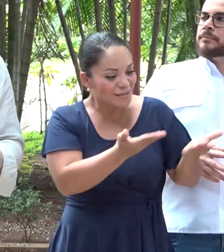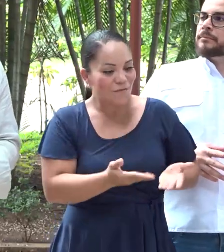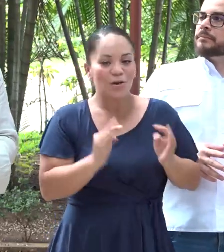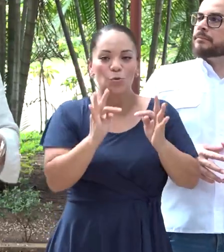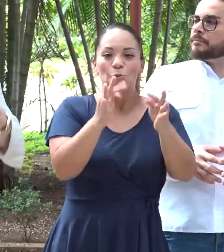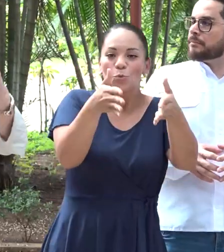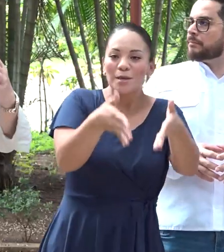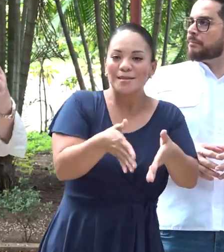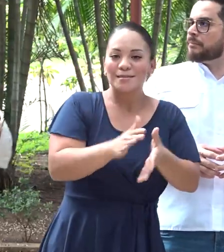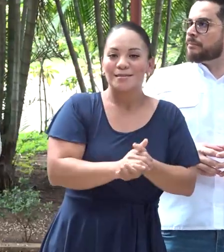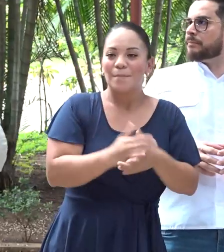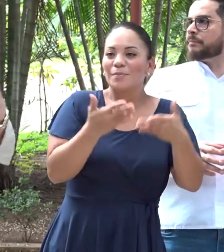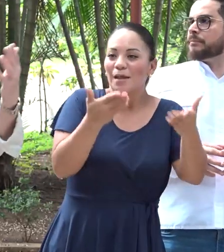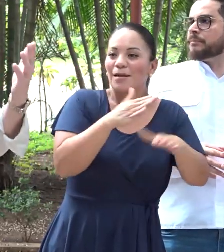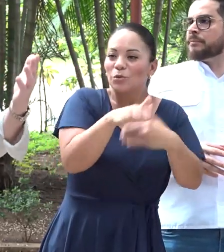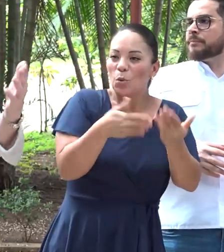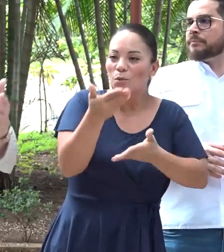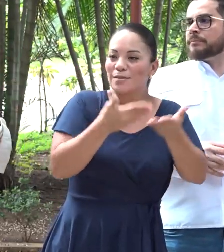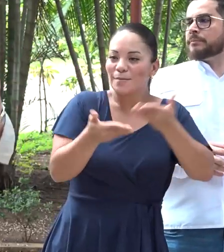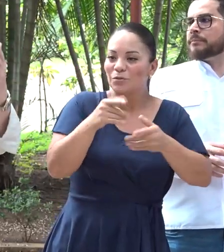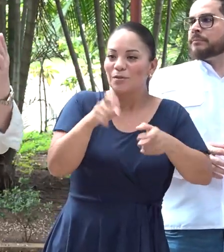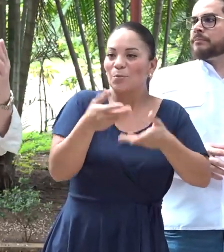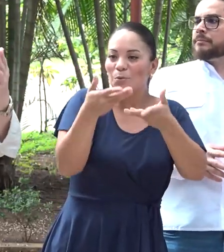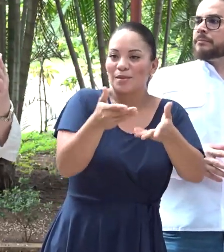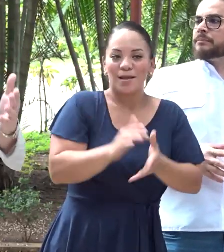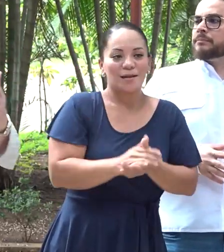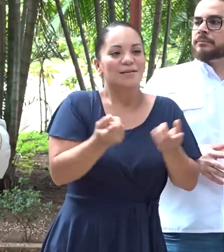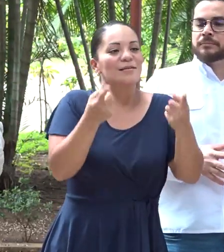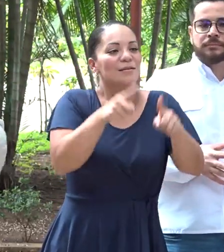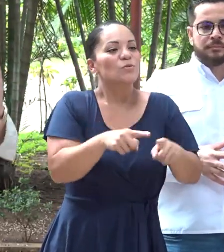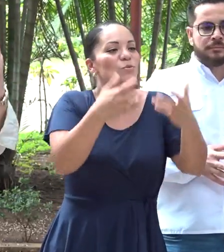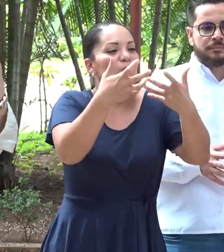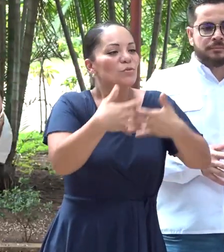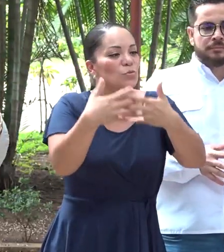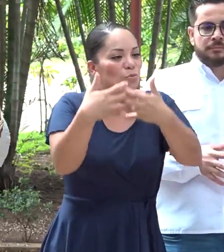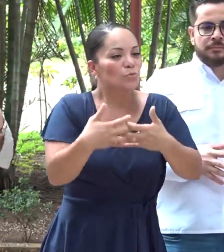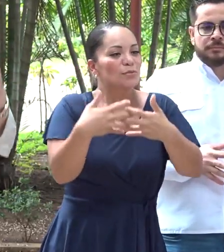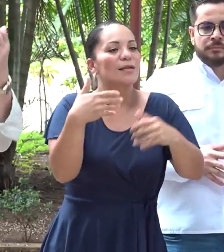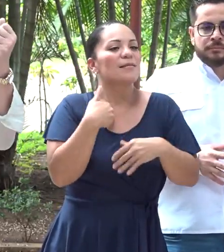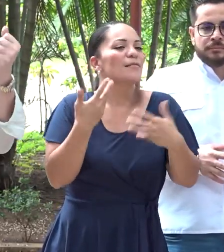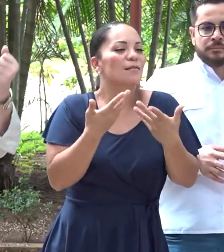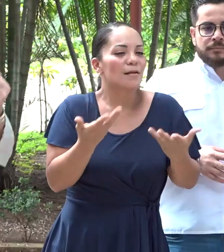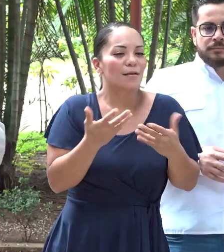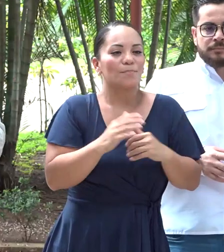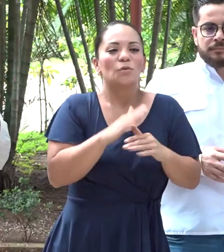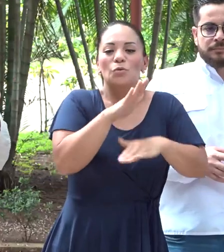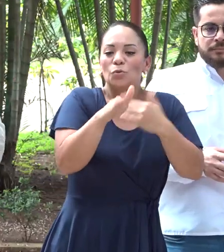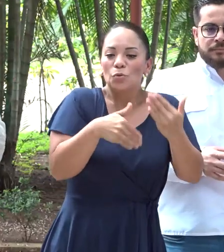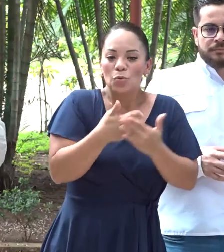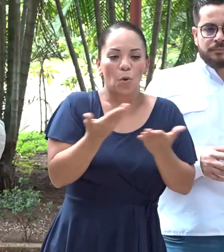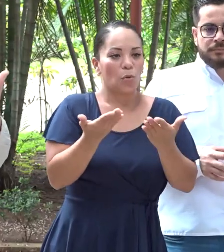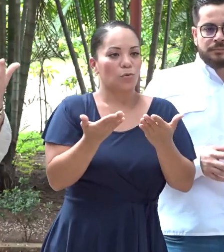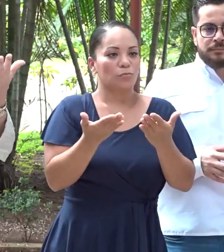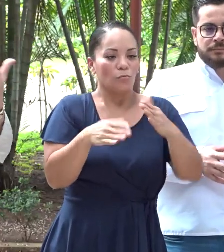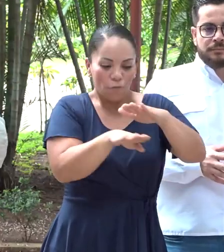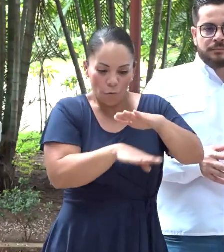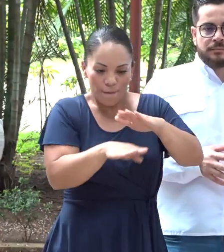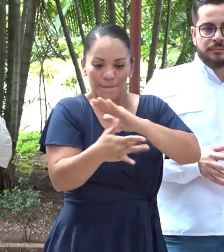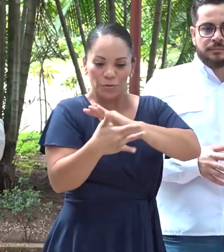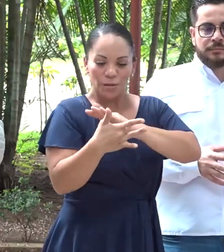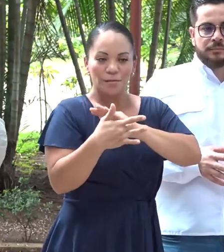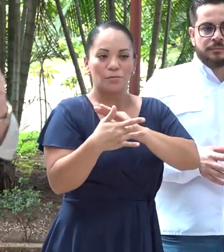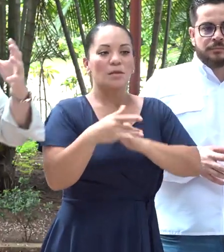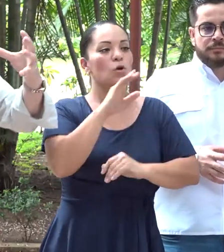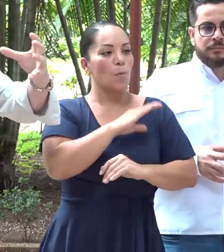turista, darle los servicios que merece, en el caso de la industria, tener los fundamentos técnicos y los